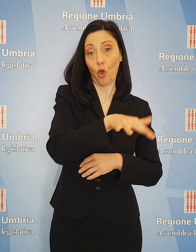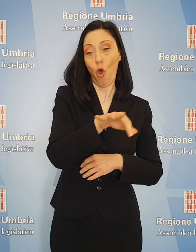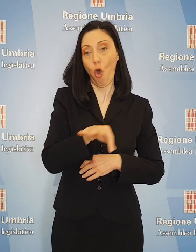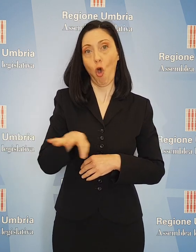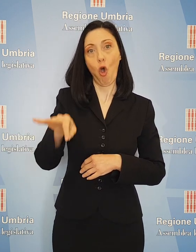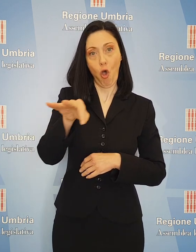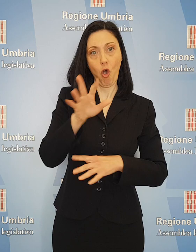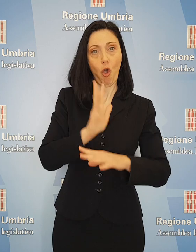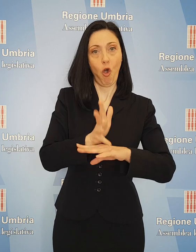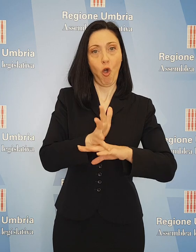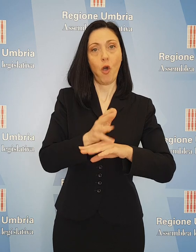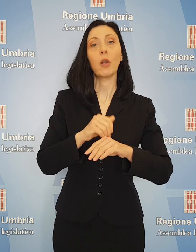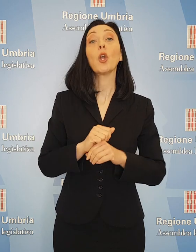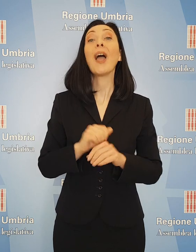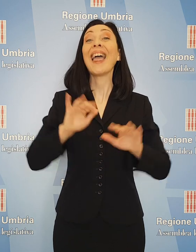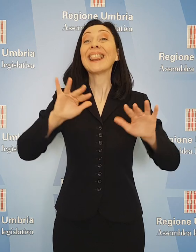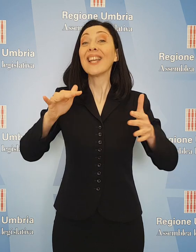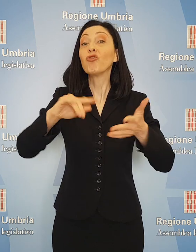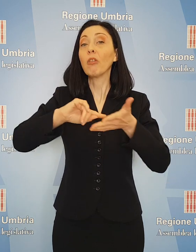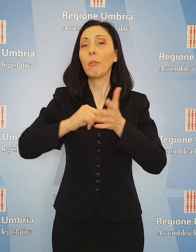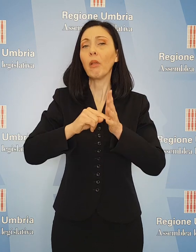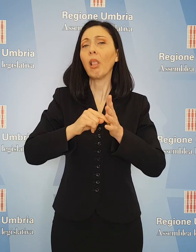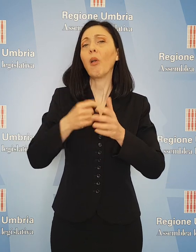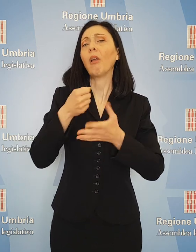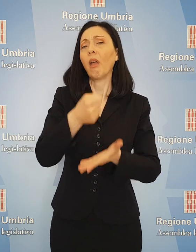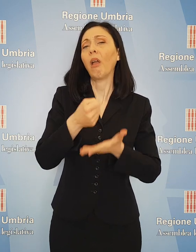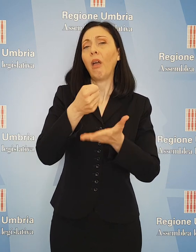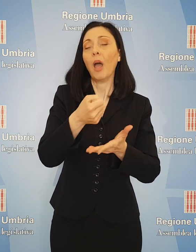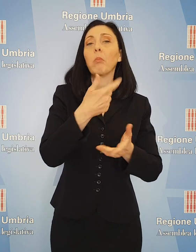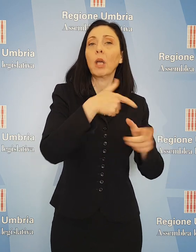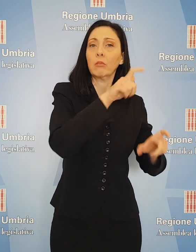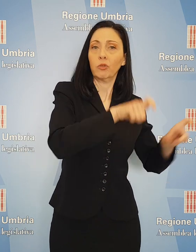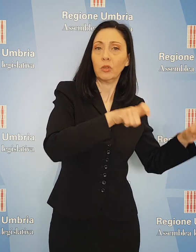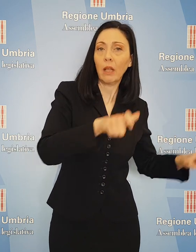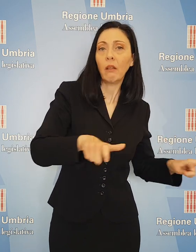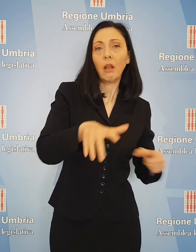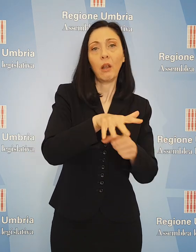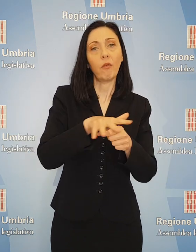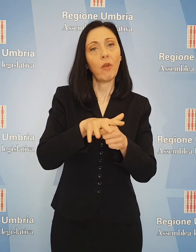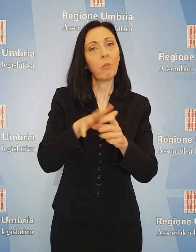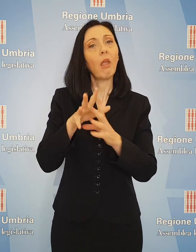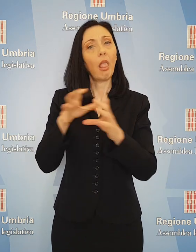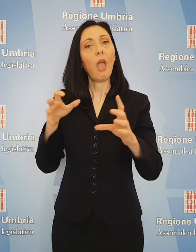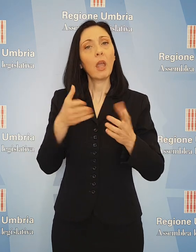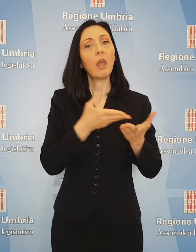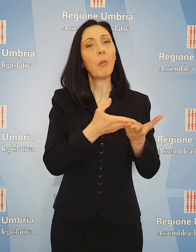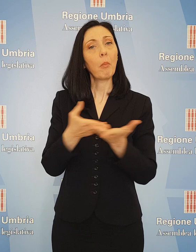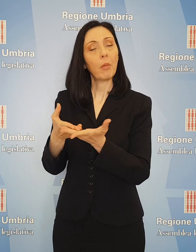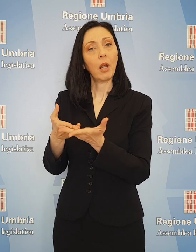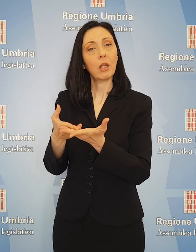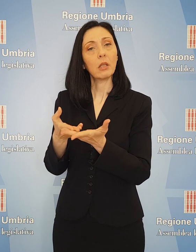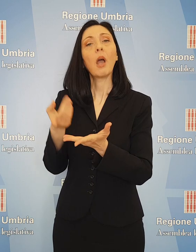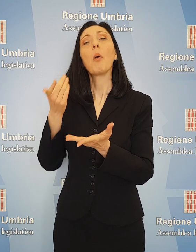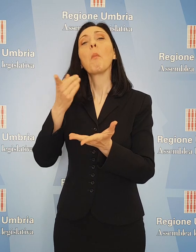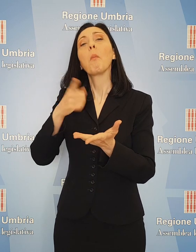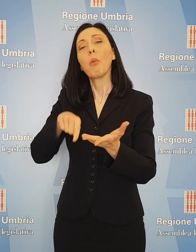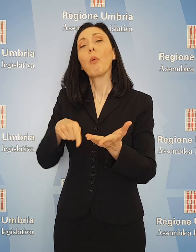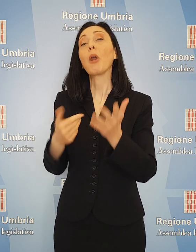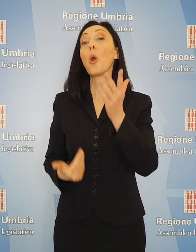saranno decine di milioni di investimenti per aiutare i cittadini, famiglie e imprese. Ci sarà un approccio completamente nuovo alle risorse